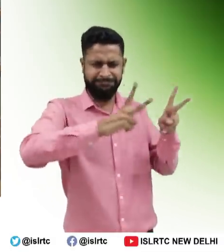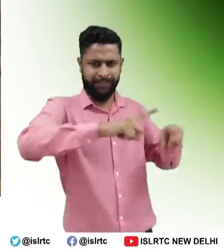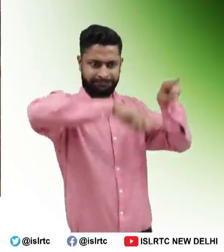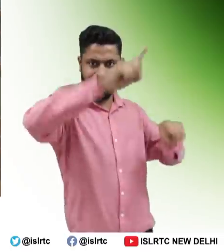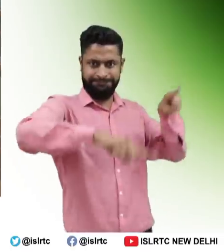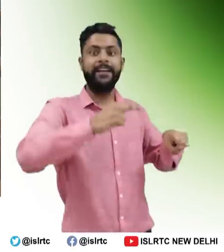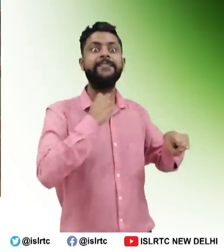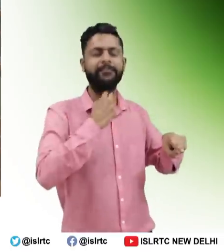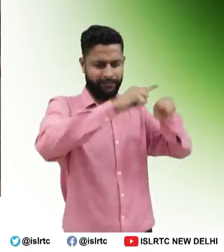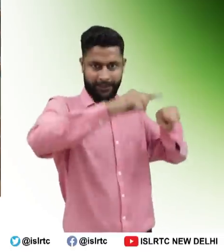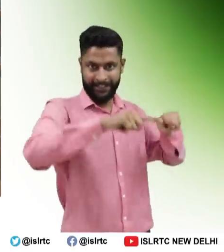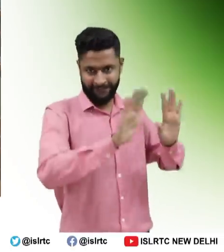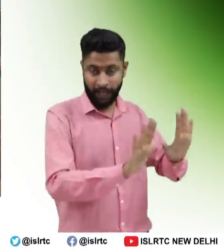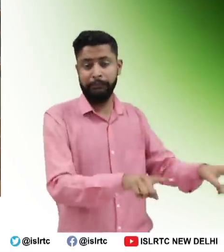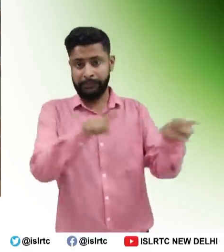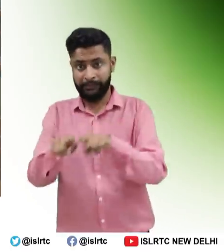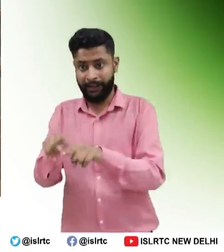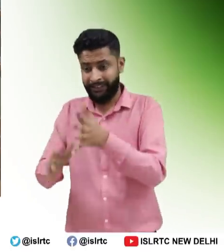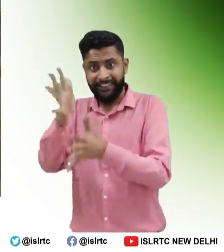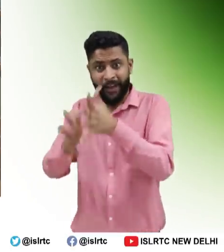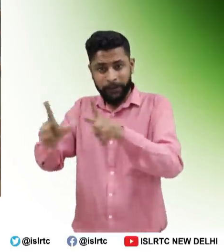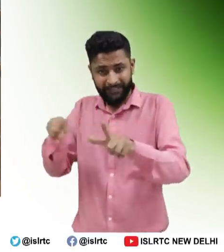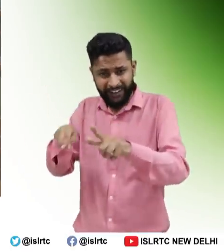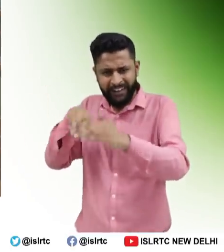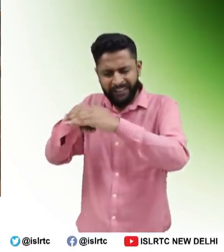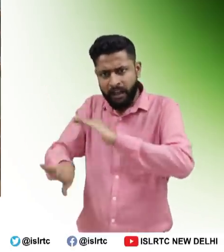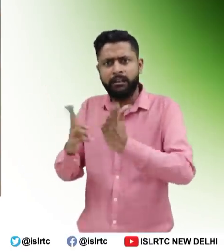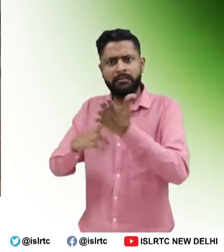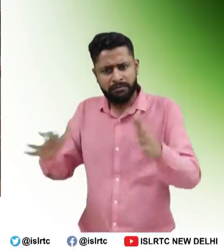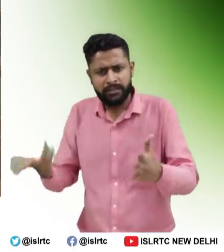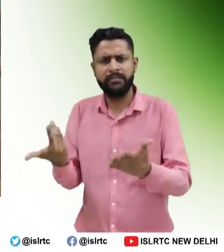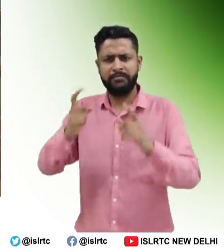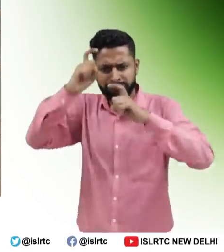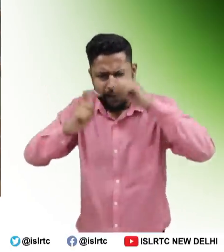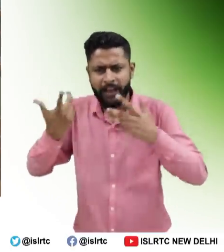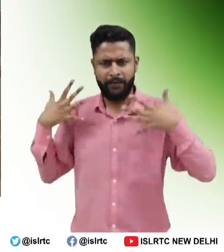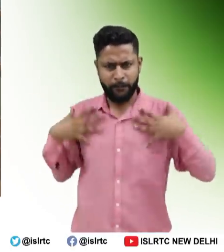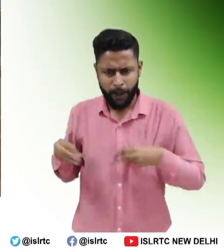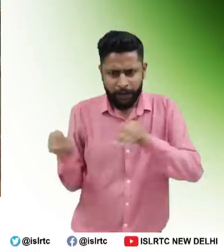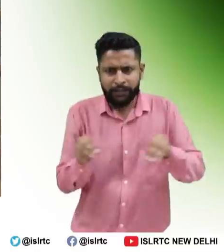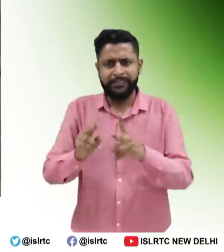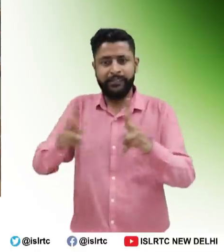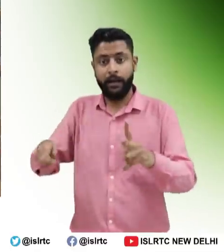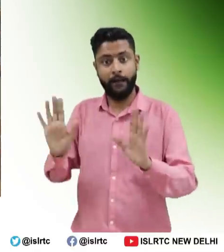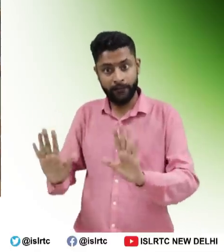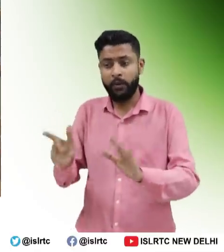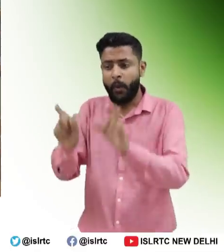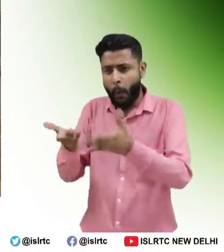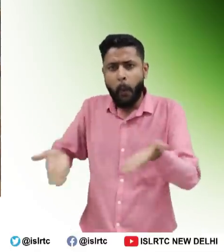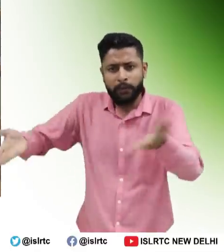एक रुपता एवं समानताम लाने के लिए जो कदम उठाया है उनसे इस भासा के